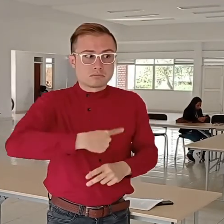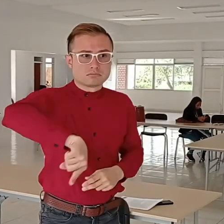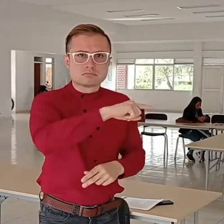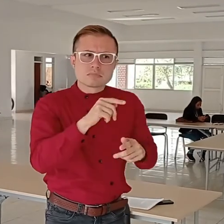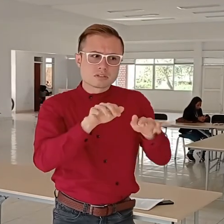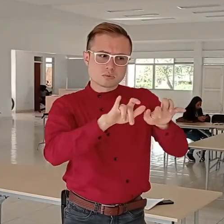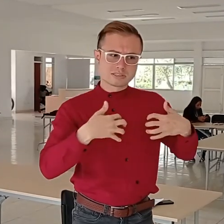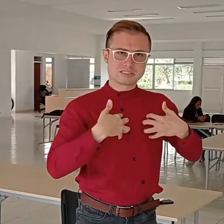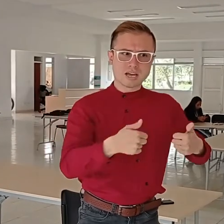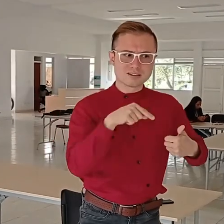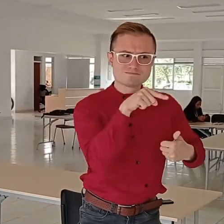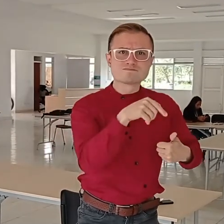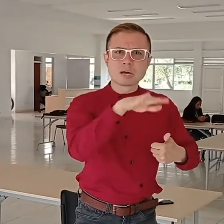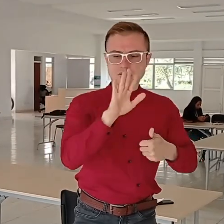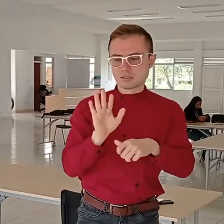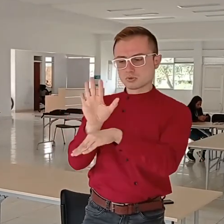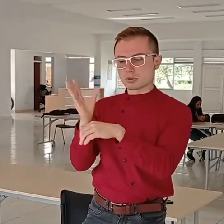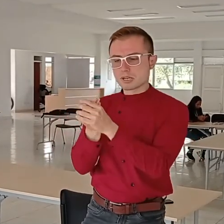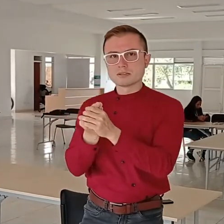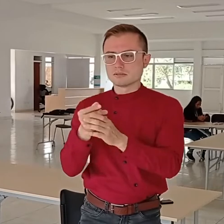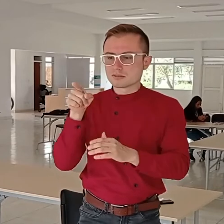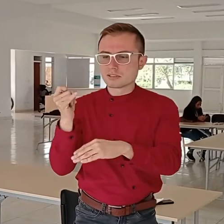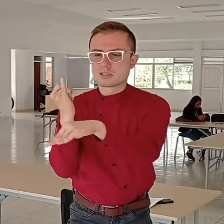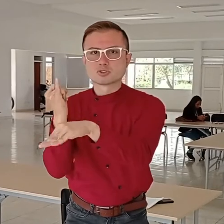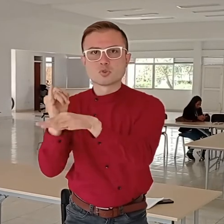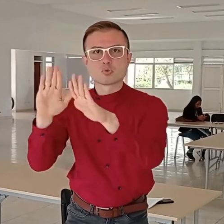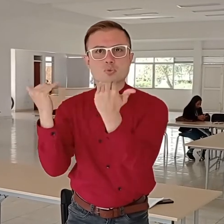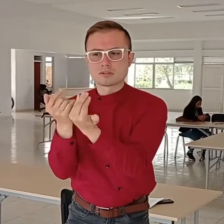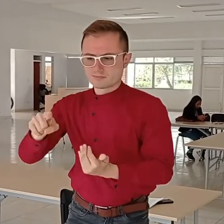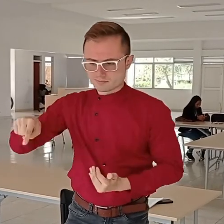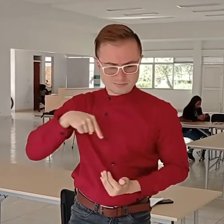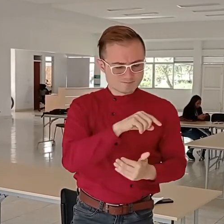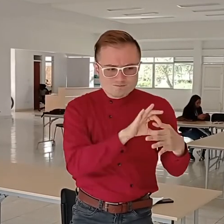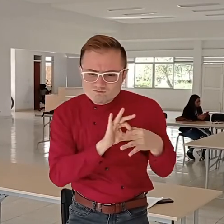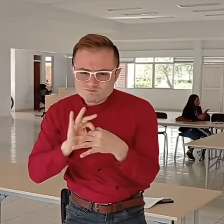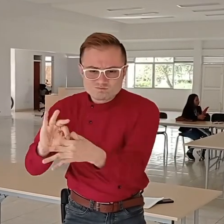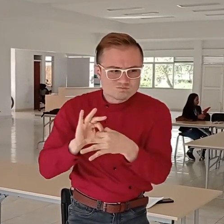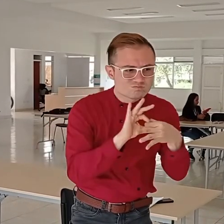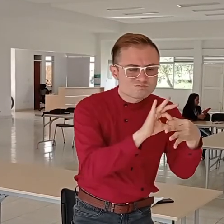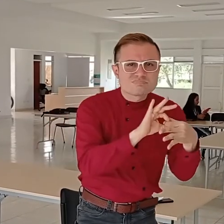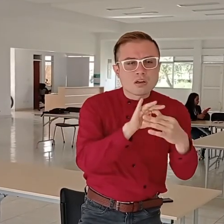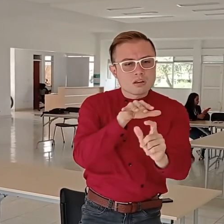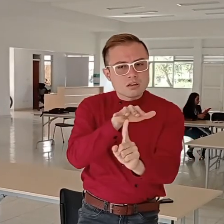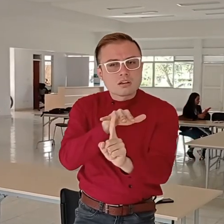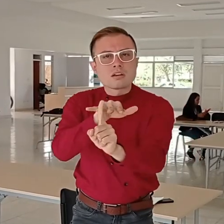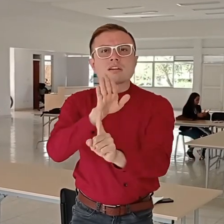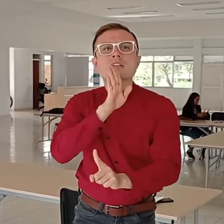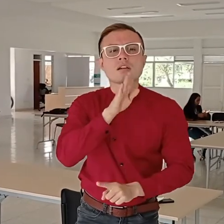Esperamos seguir en este trabajo en conjunto con la Secretaría de Salud, la Asociación de Sordos de Popayán y la institución educativa, haciendo